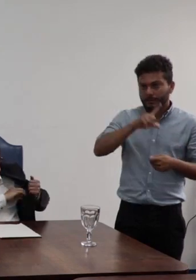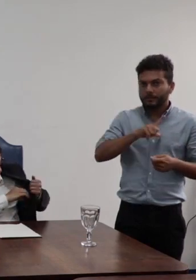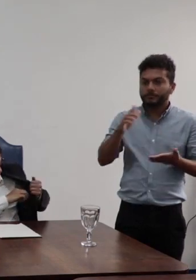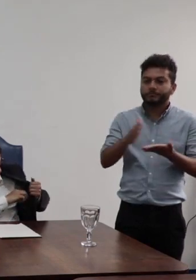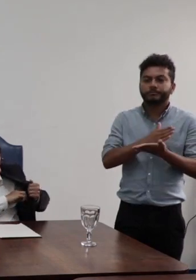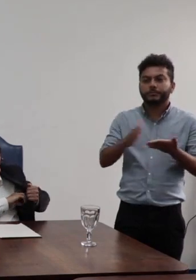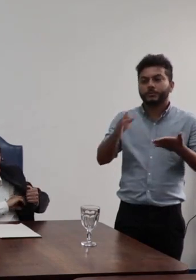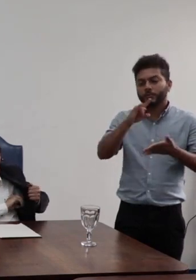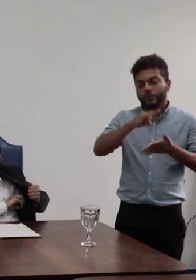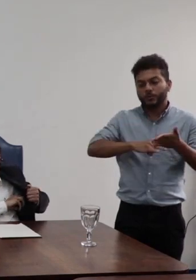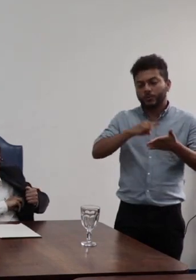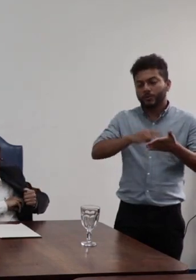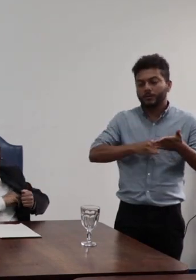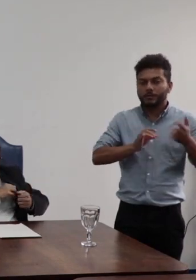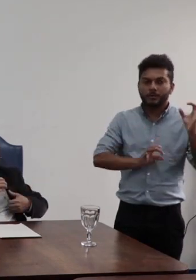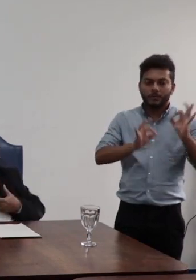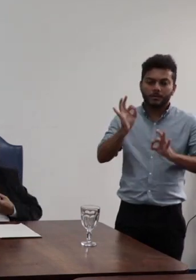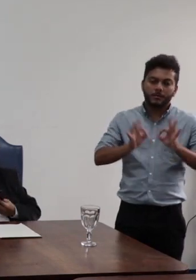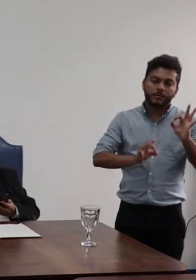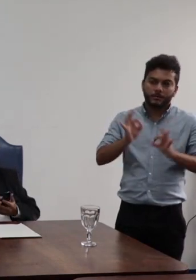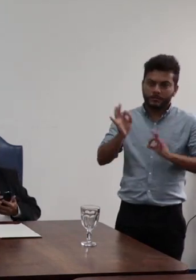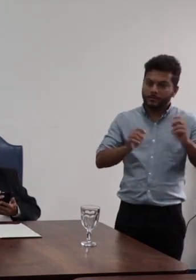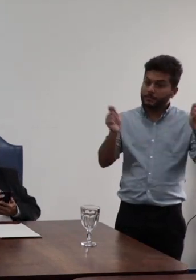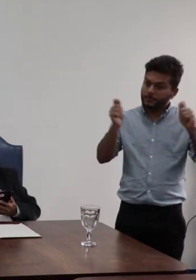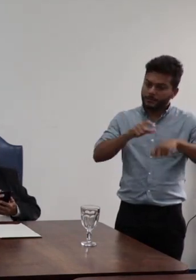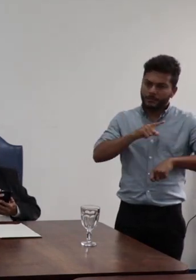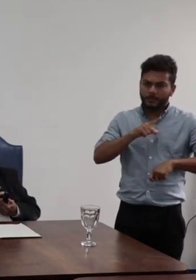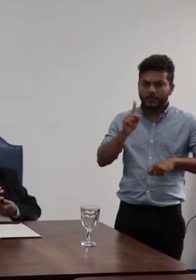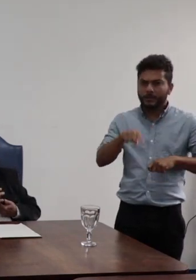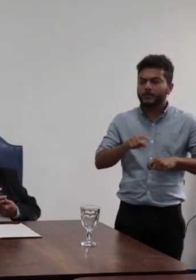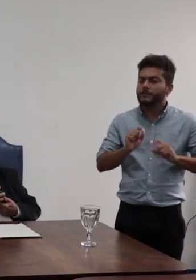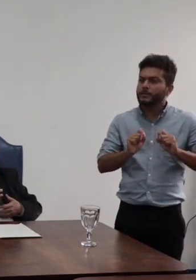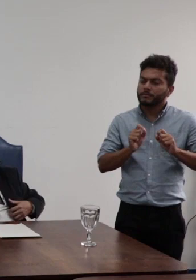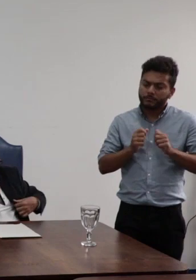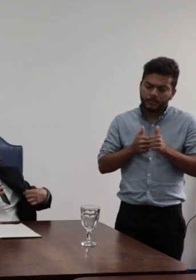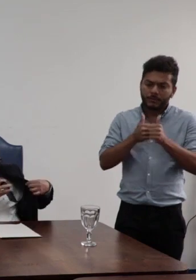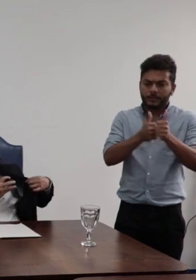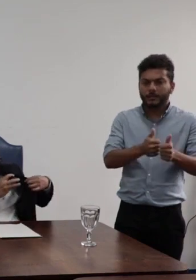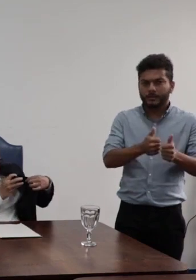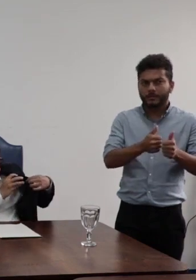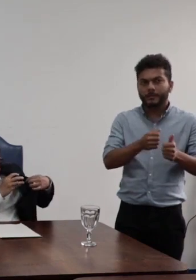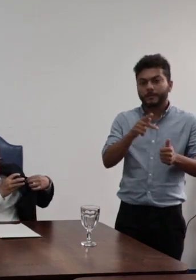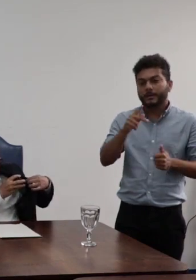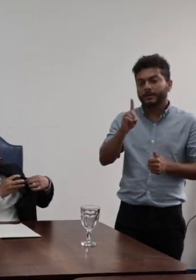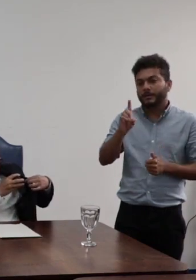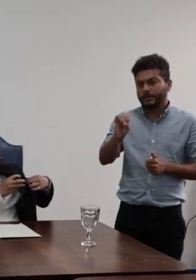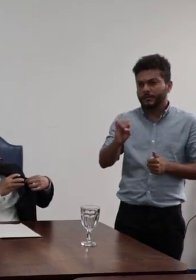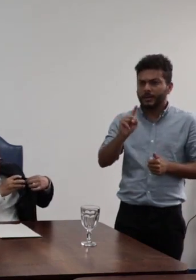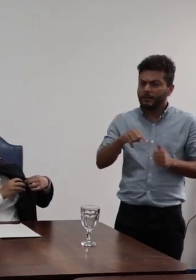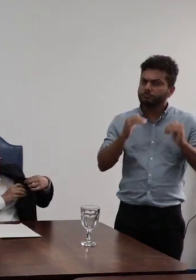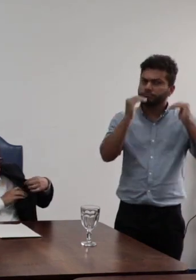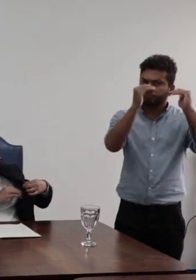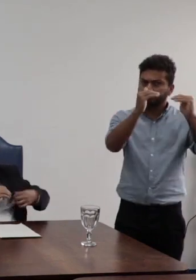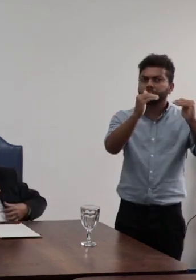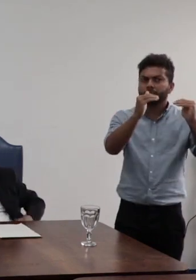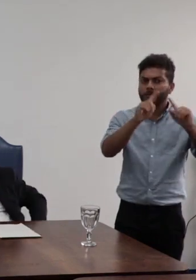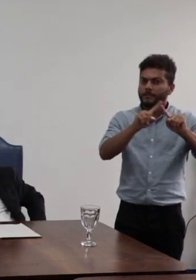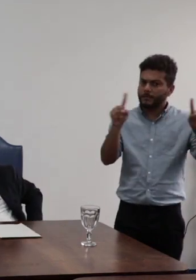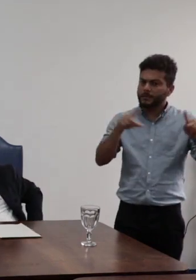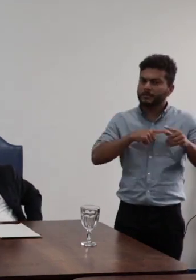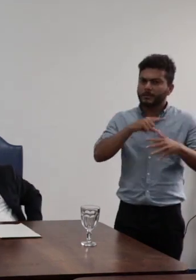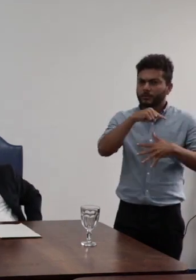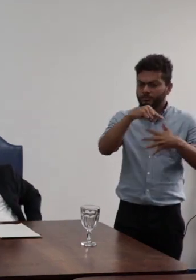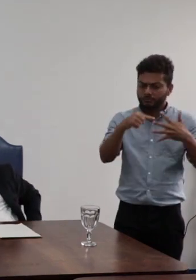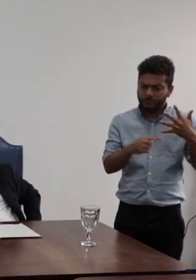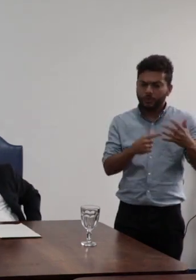de planejamento que norteia o nosso caminhar e a gente fala do PDI como esse documento máximo mas a gente tem outros planos como o